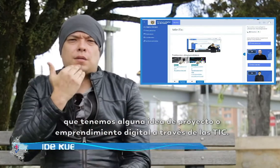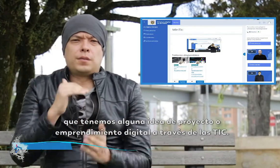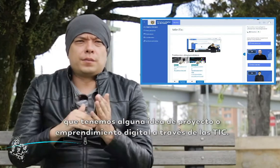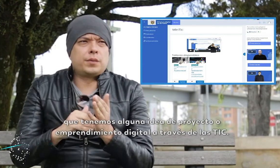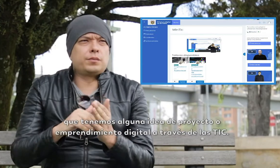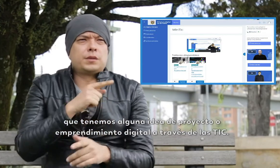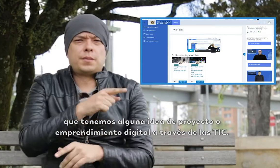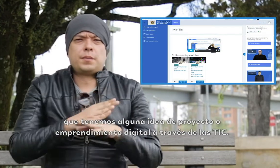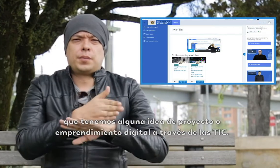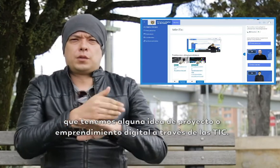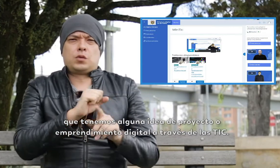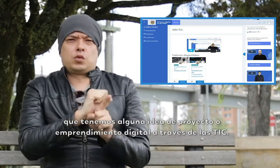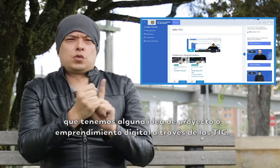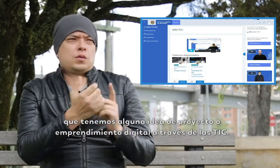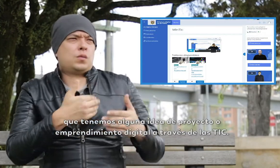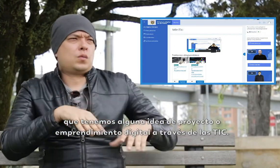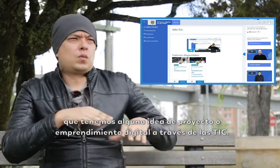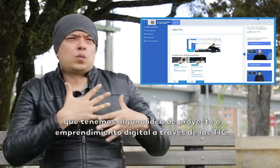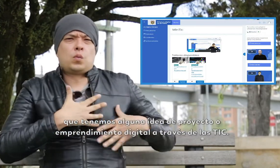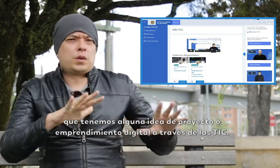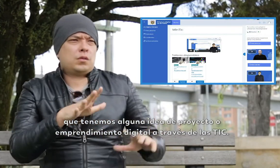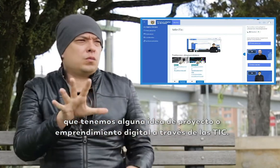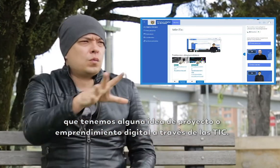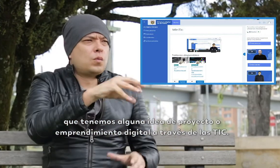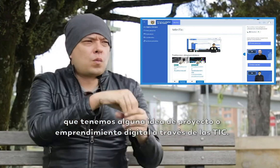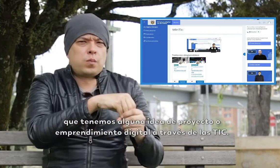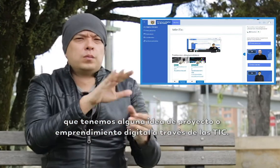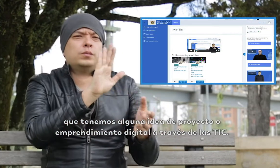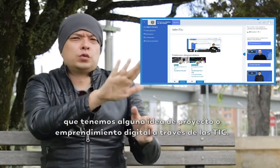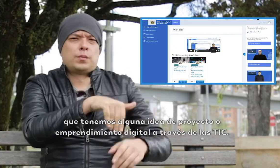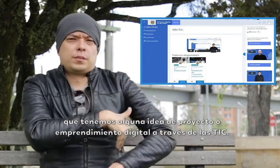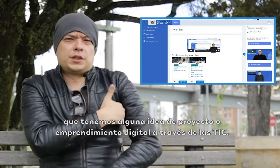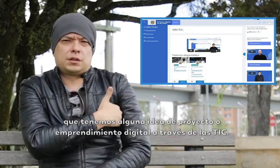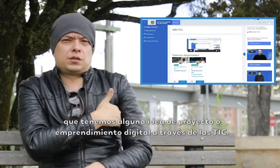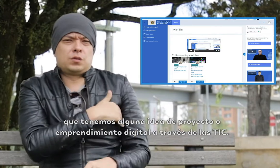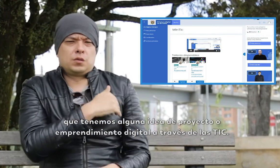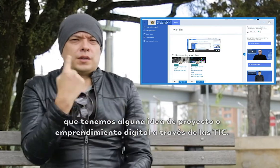¿Qué tenemos alguna idea de proyecto o emprendimiento digital a través de las TIC?